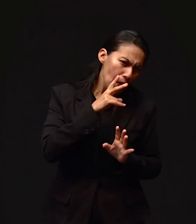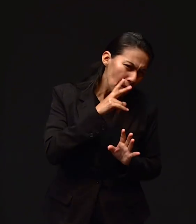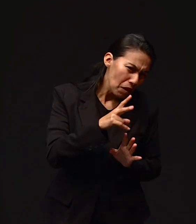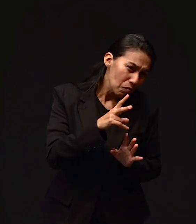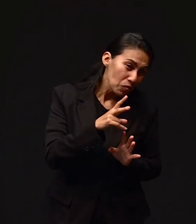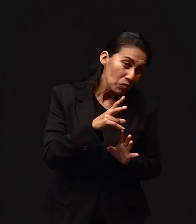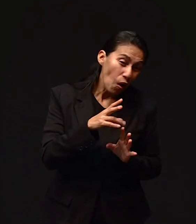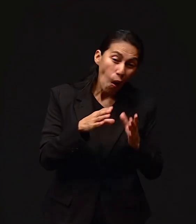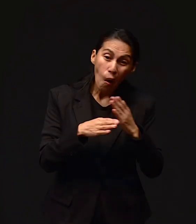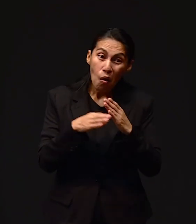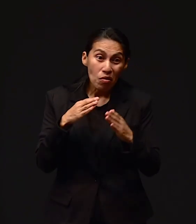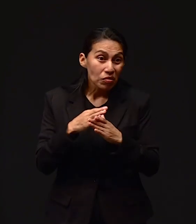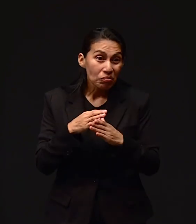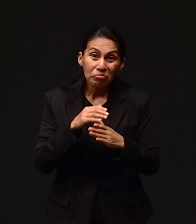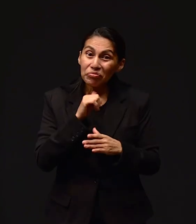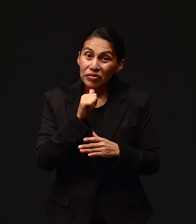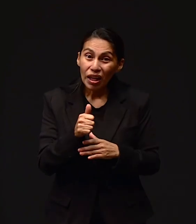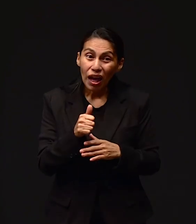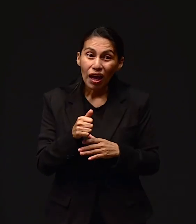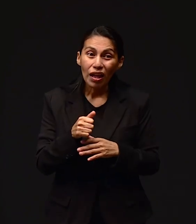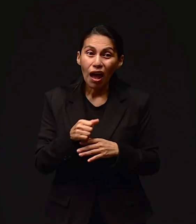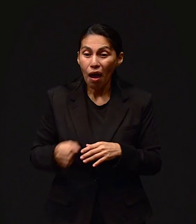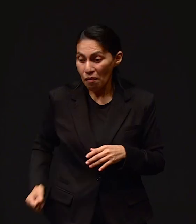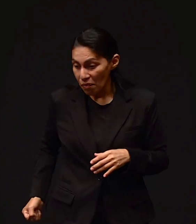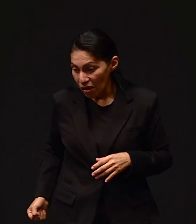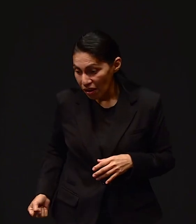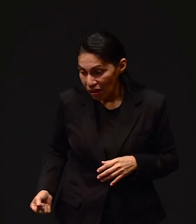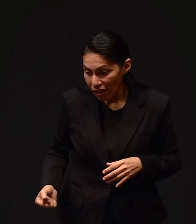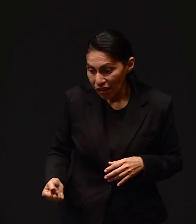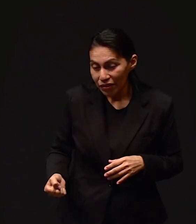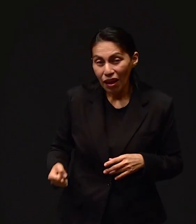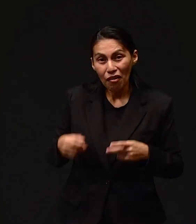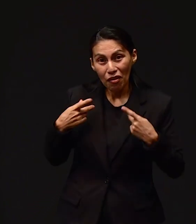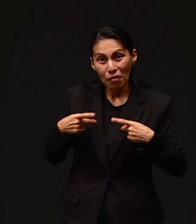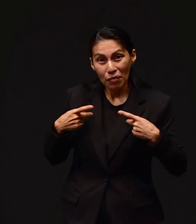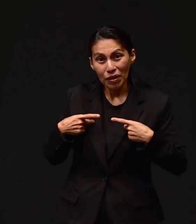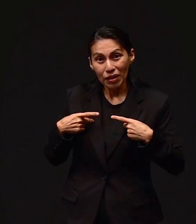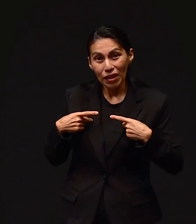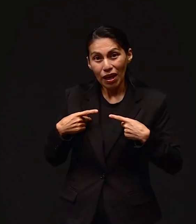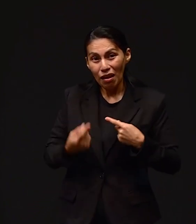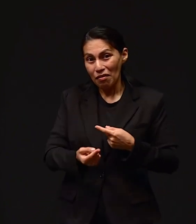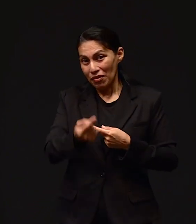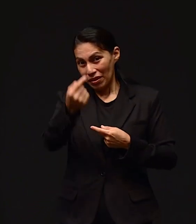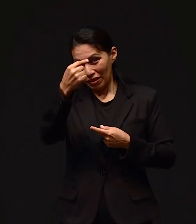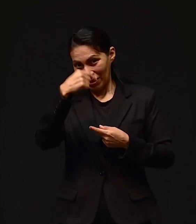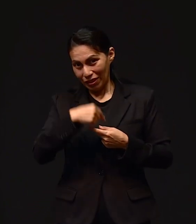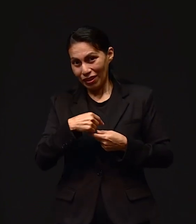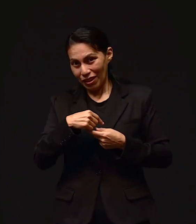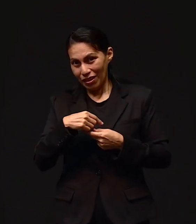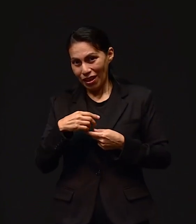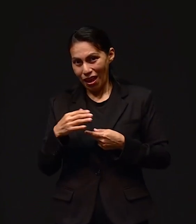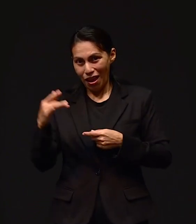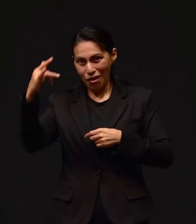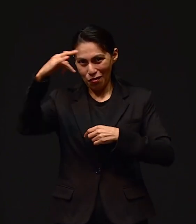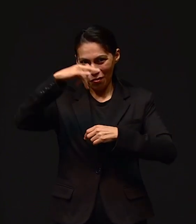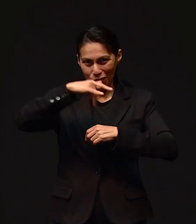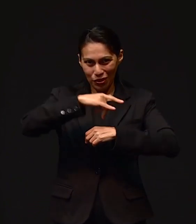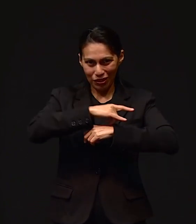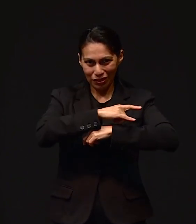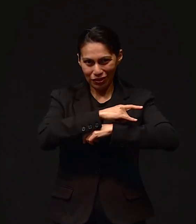empezamos a ver, no, pues, se llevaron todo. Las maletas, porque ya la familia ya venía de regreso del aeropuerto